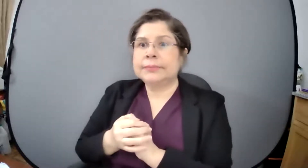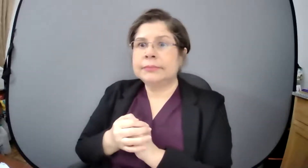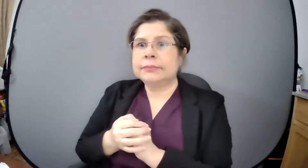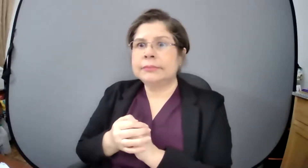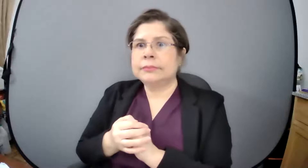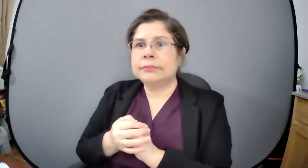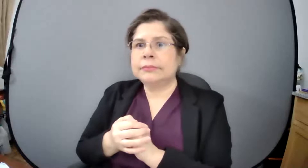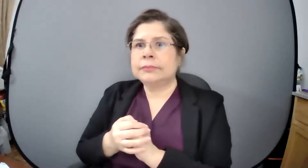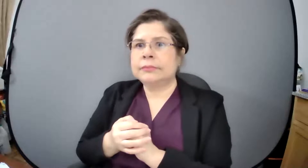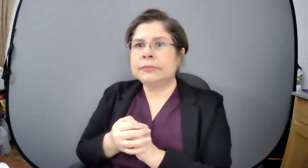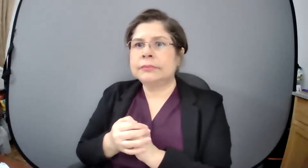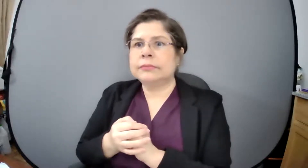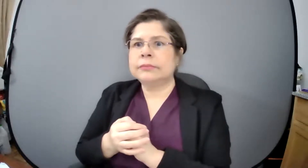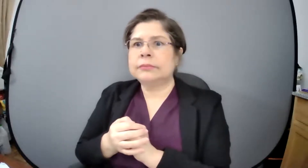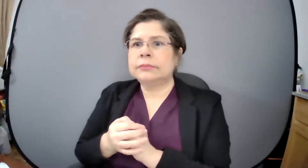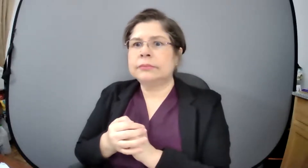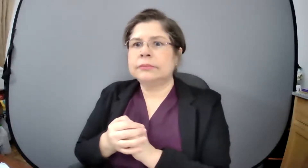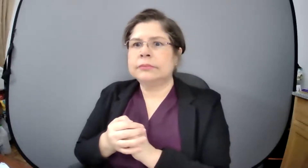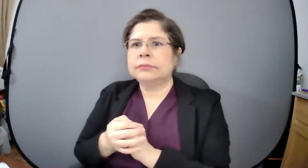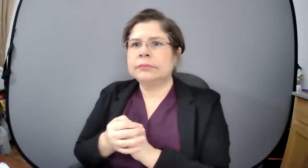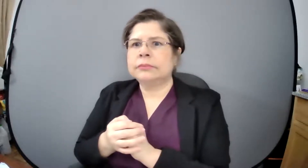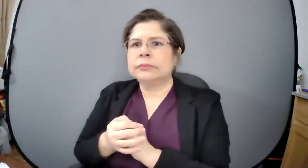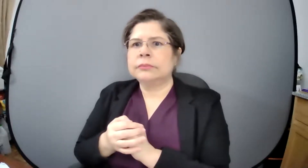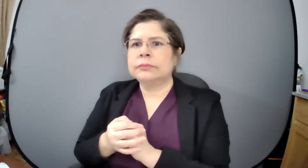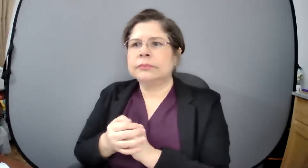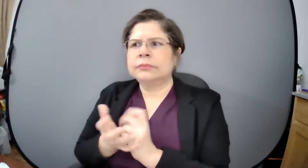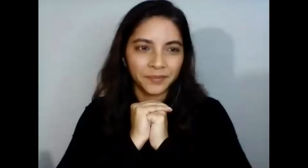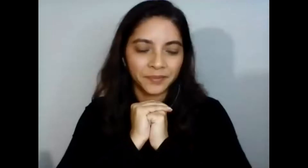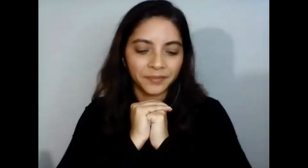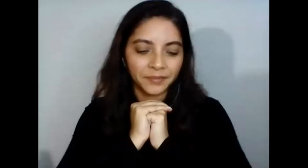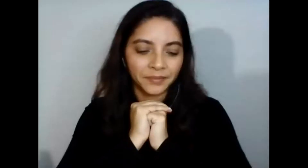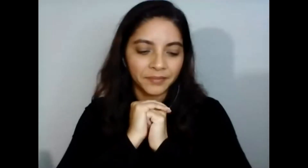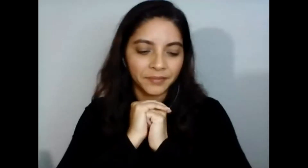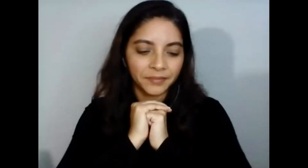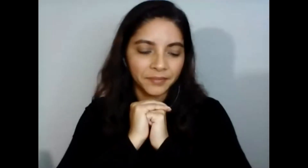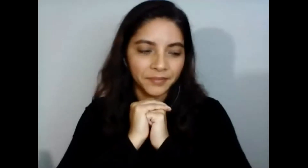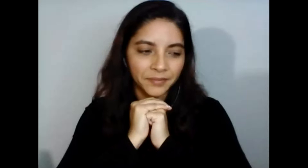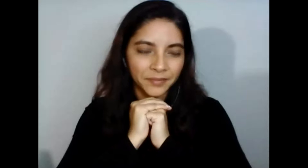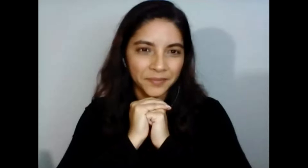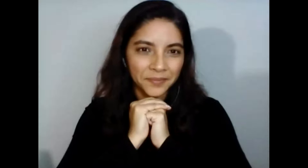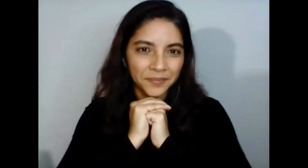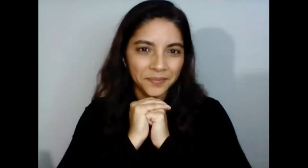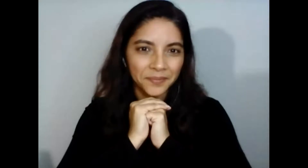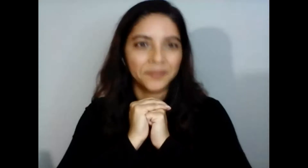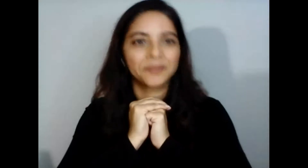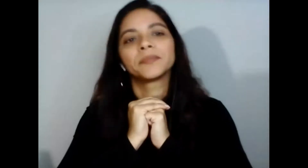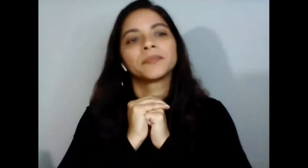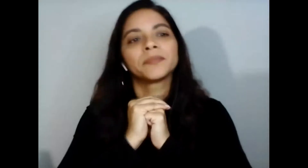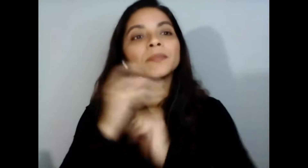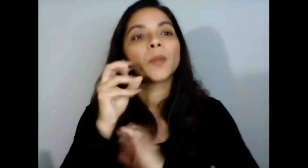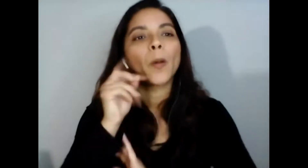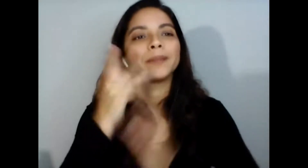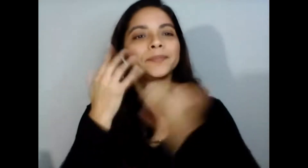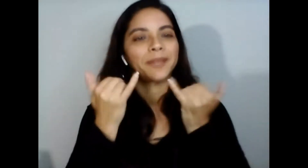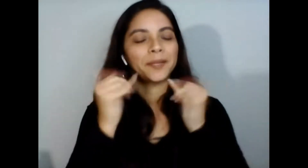bien vamos a hacer ese cambio y entonces continuamos ok ya ya estás en el